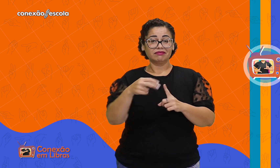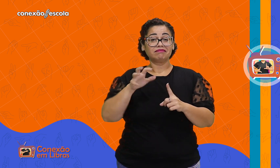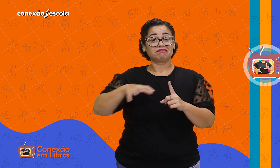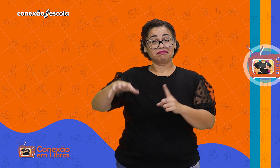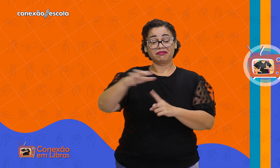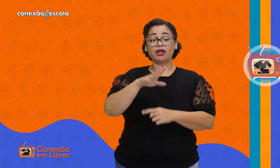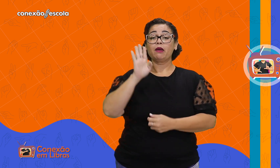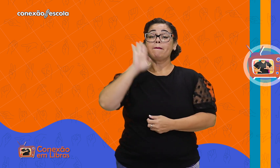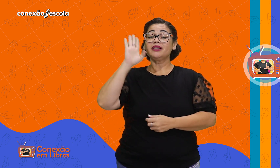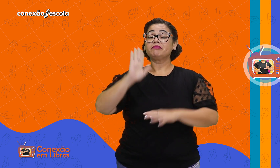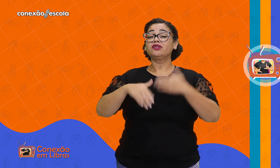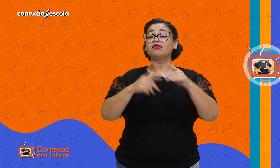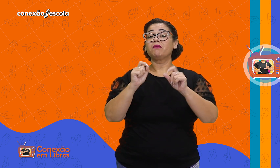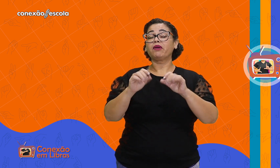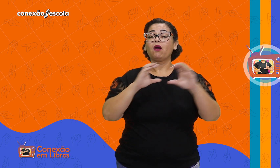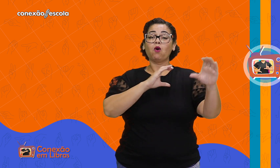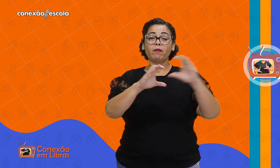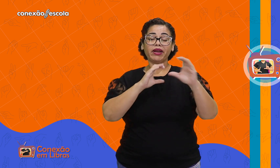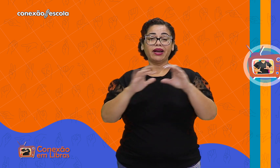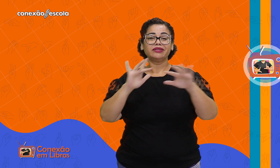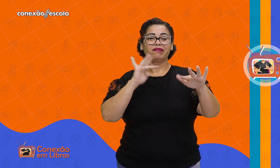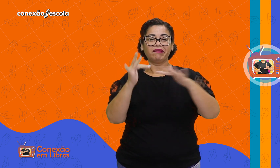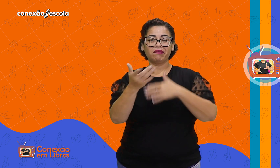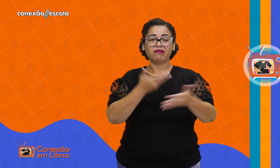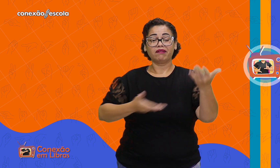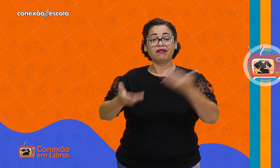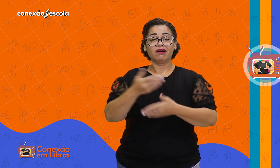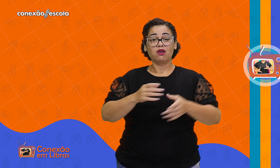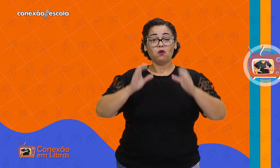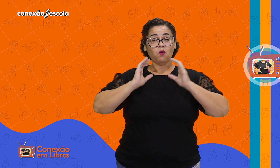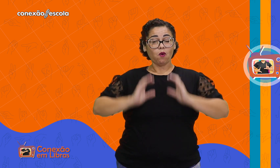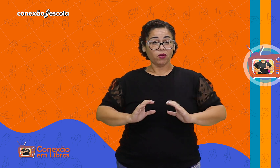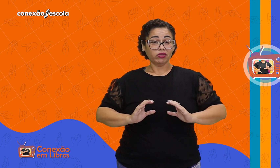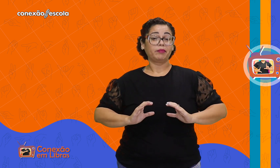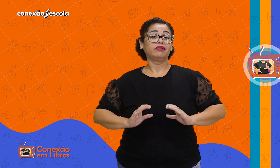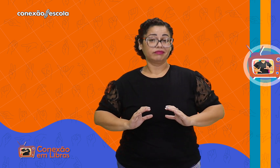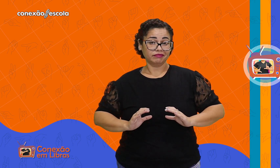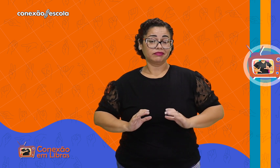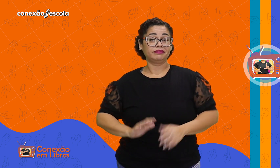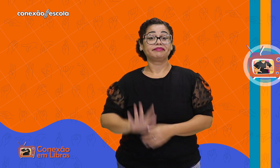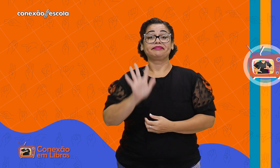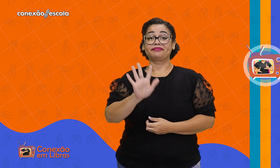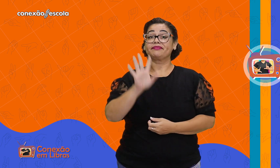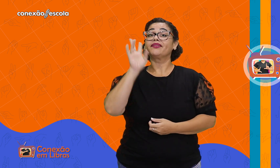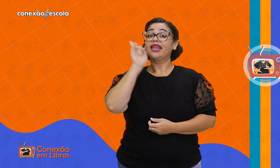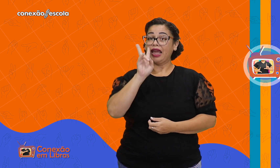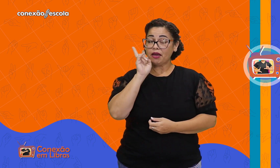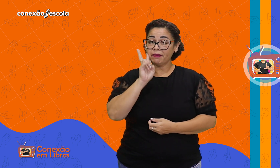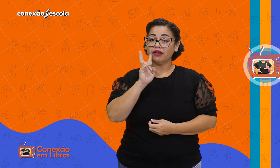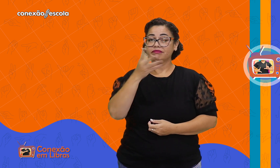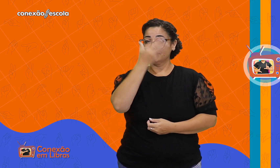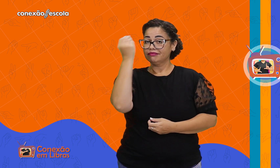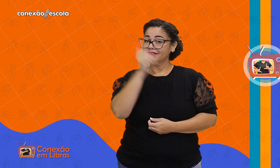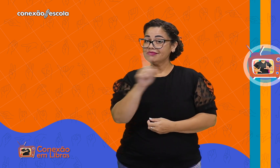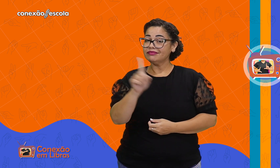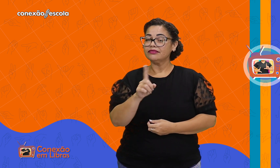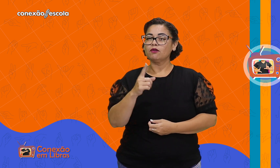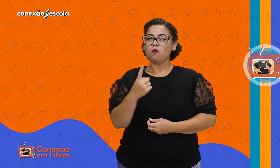especialmente em áreas como comunicação, interação social e comportamento. Relembrando, não